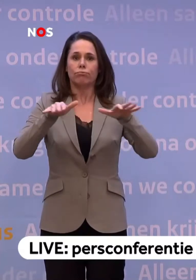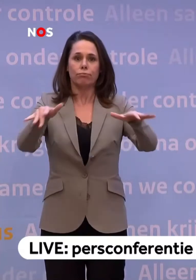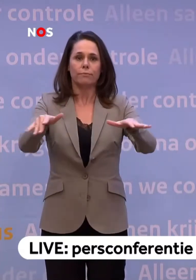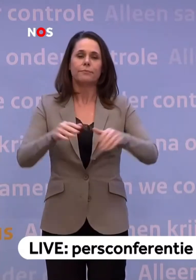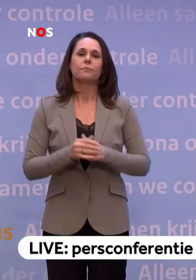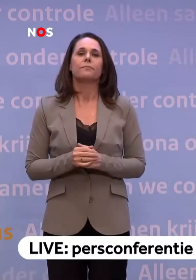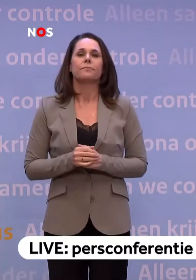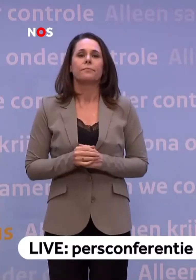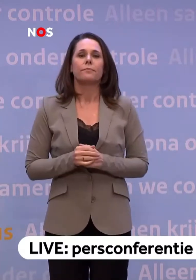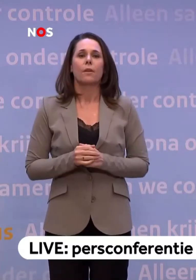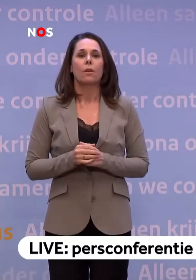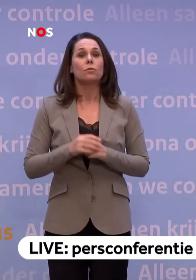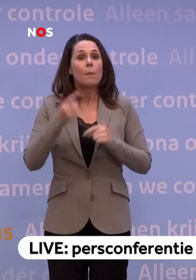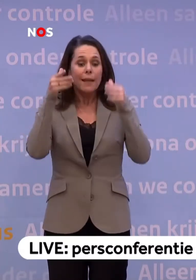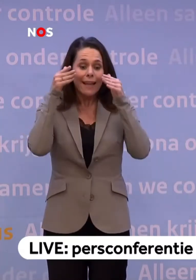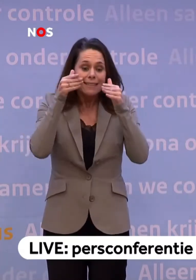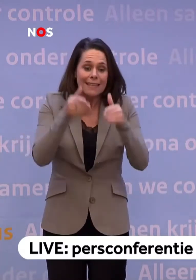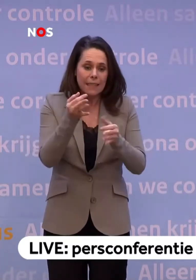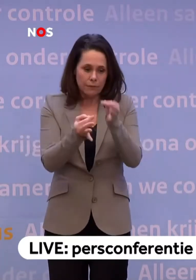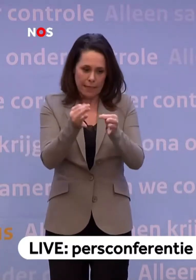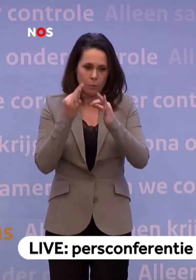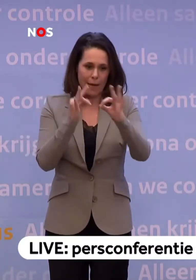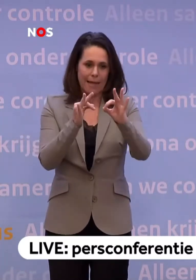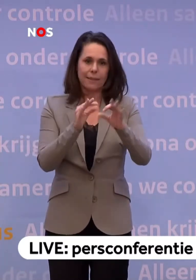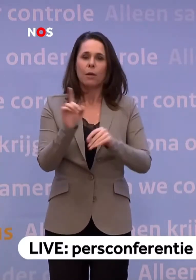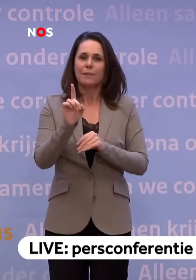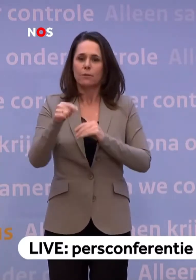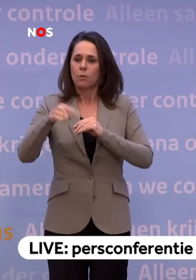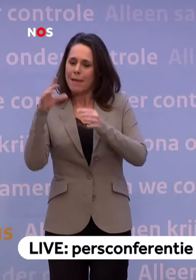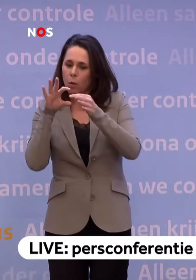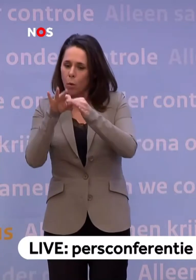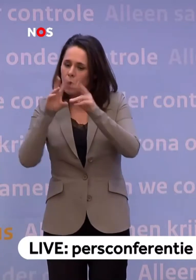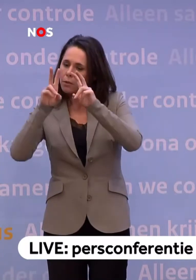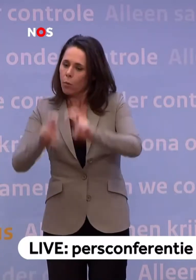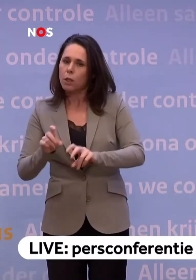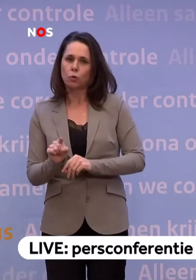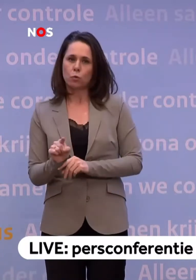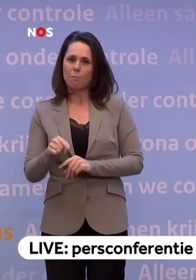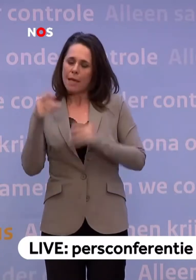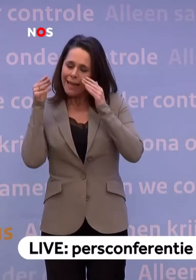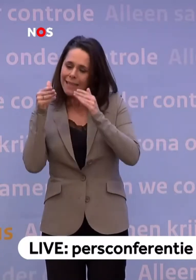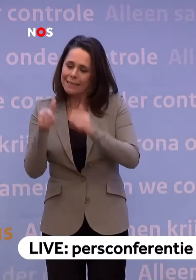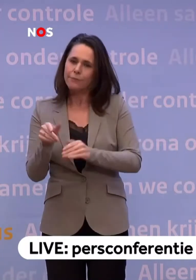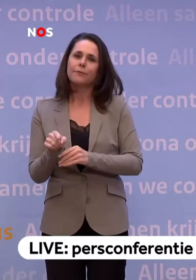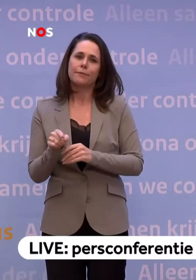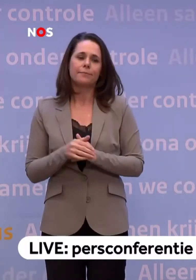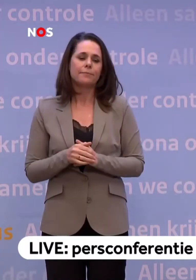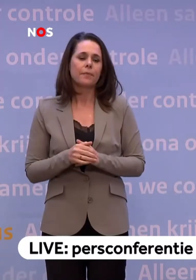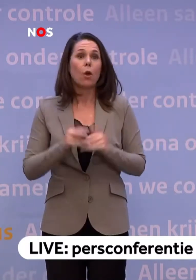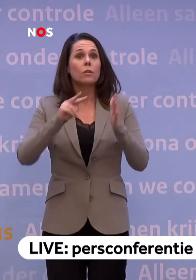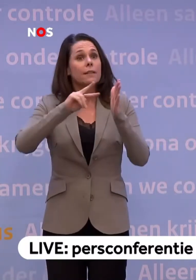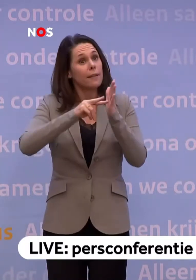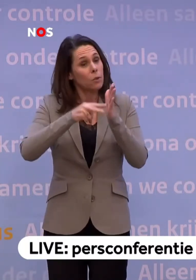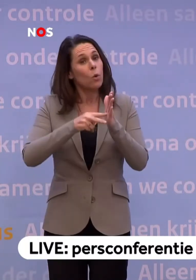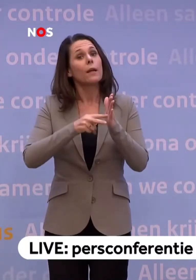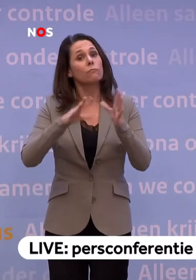intensiever testbeleid hoort ook een intensiever contactonderzoek. En we zien dat technologie daarbij behulpzaam